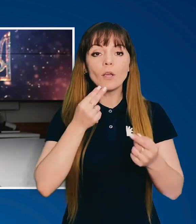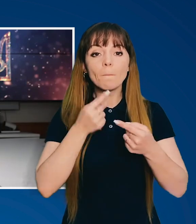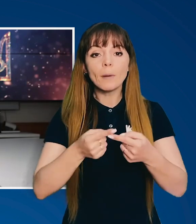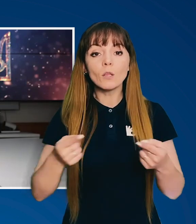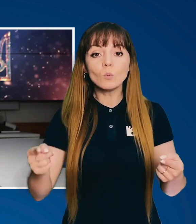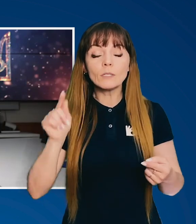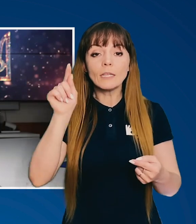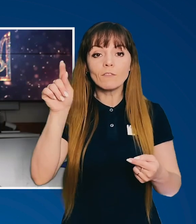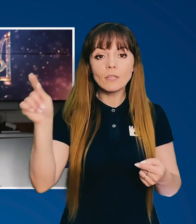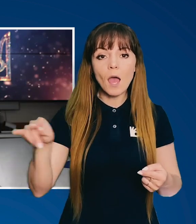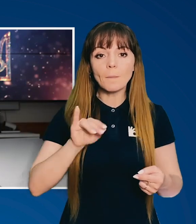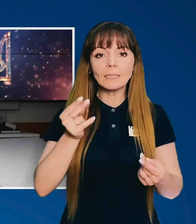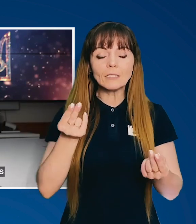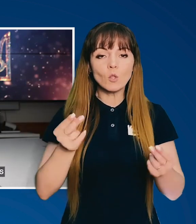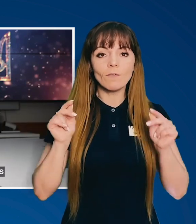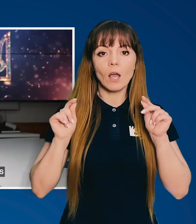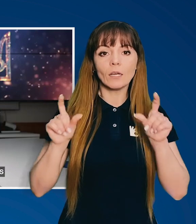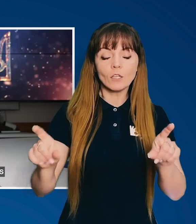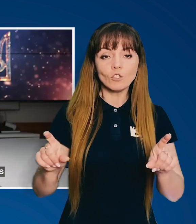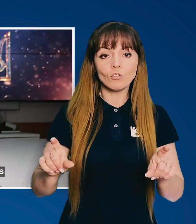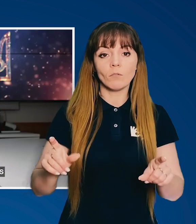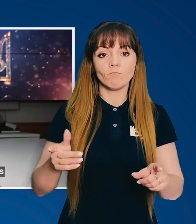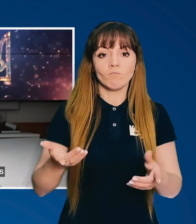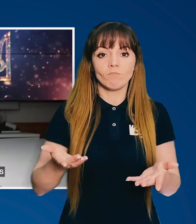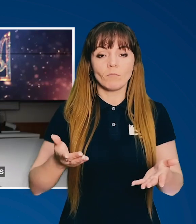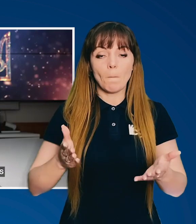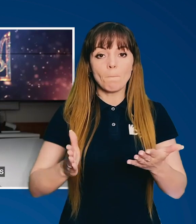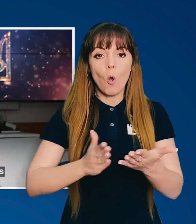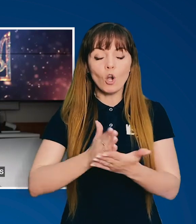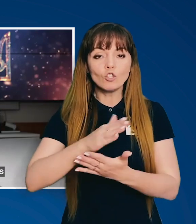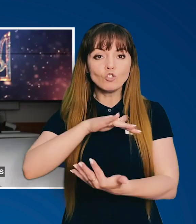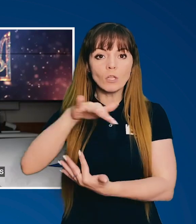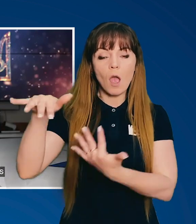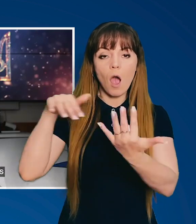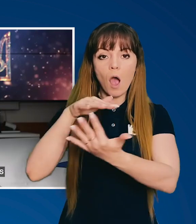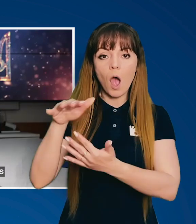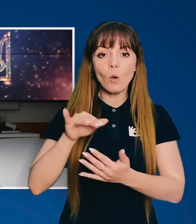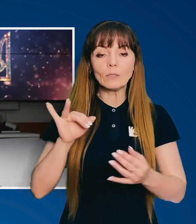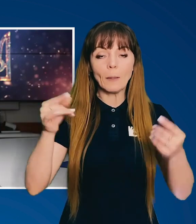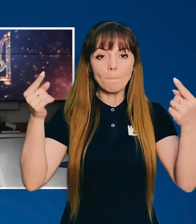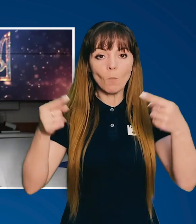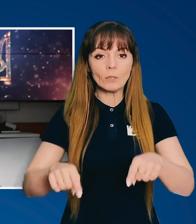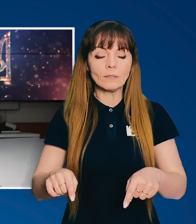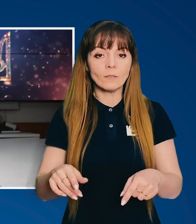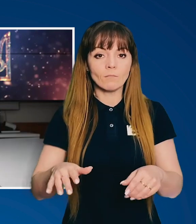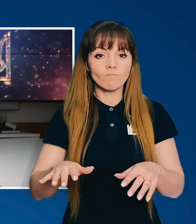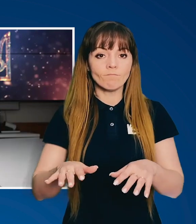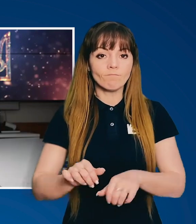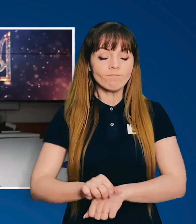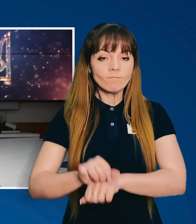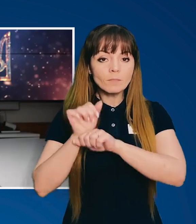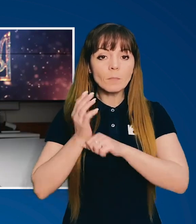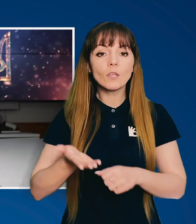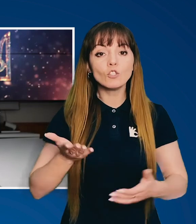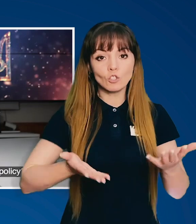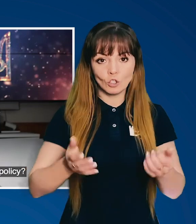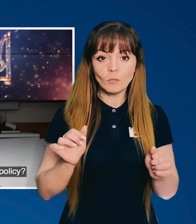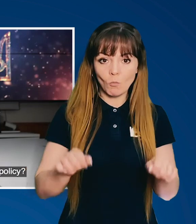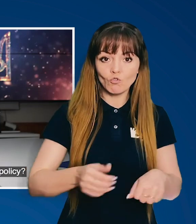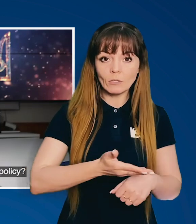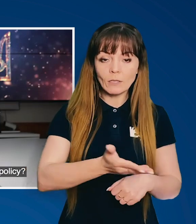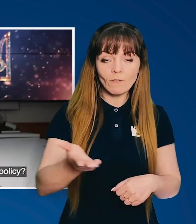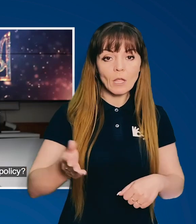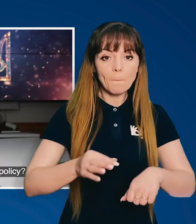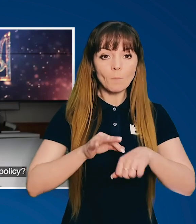нестача продуктів там і ці нова криза спровокують політичний хаос і падіння урядів? Чи